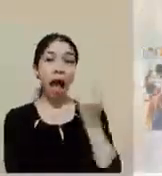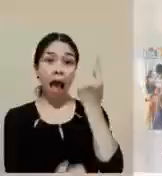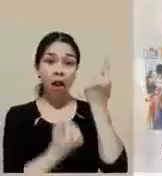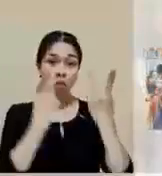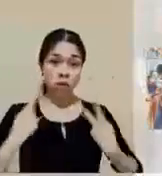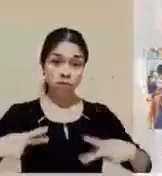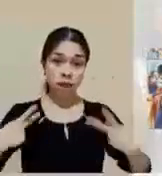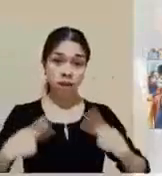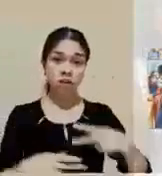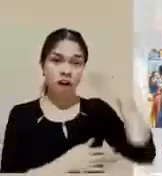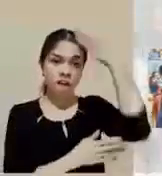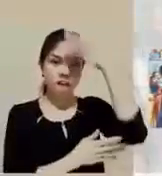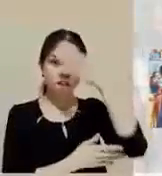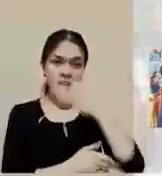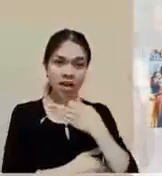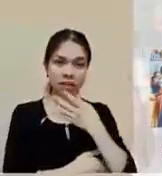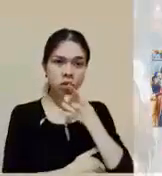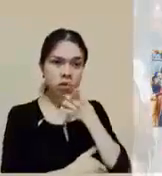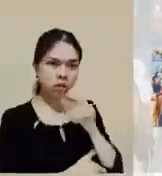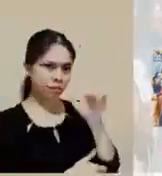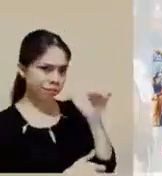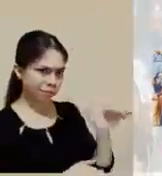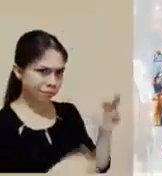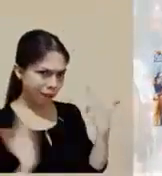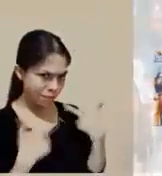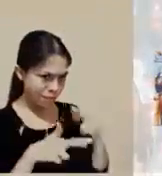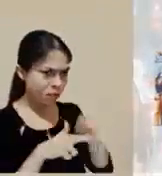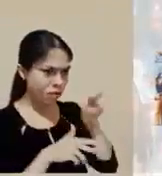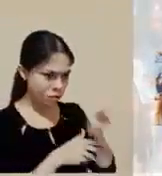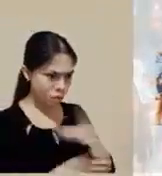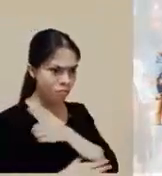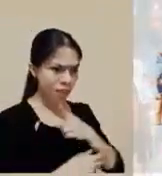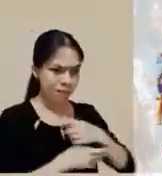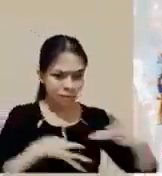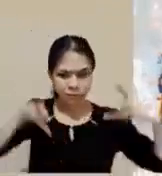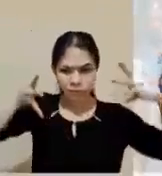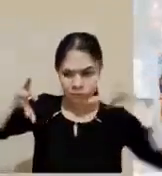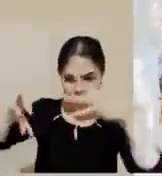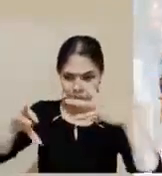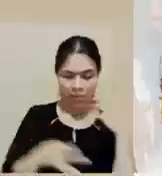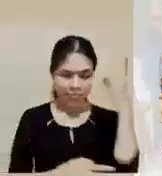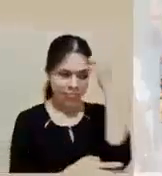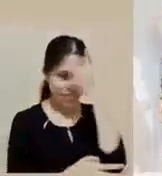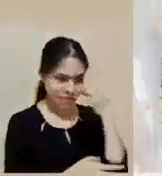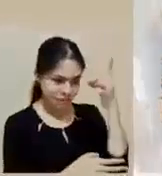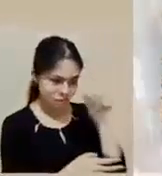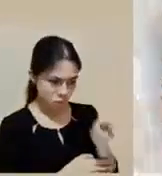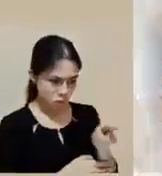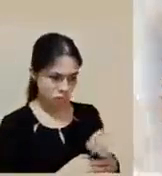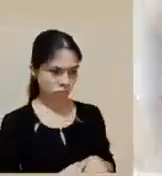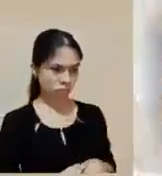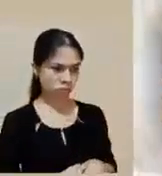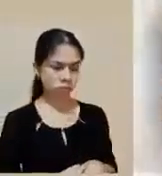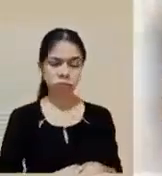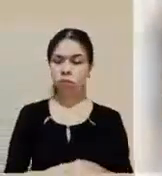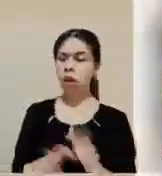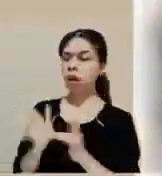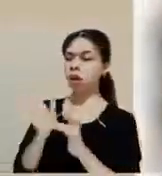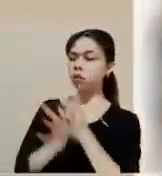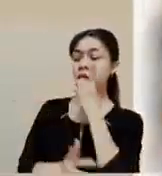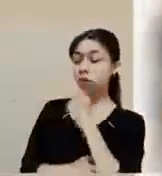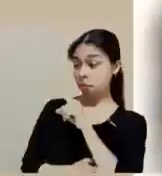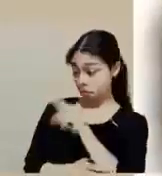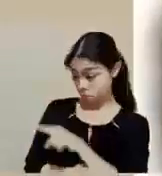Algunos fariseos que iban entre la gente les dijeron, maestro, reprende a tus discípulos. Él les replicó,